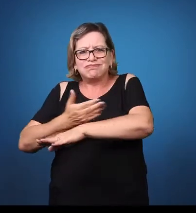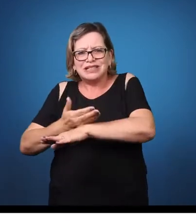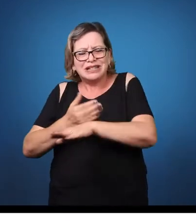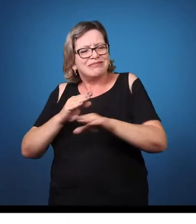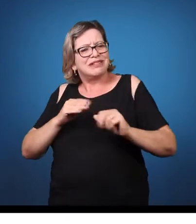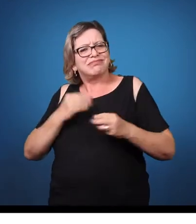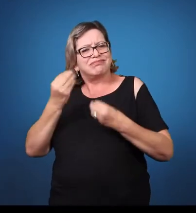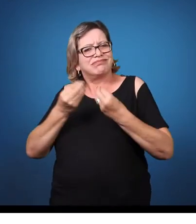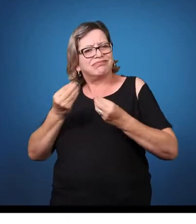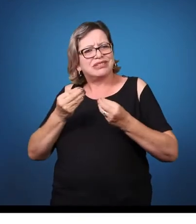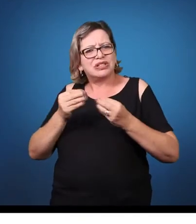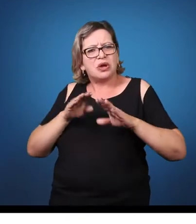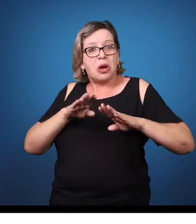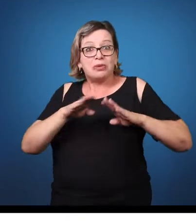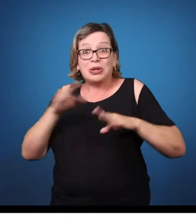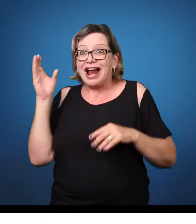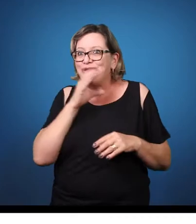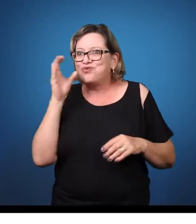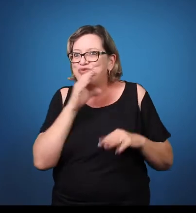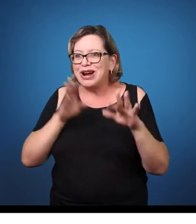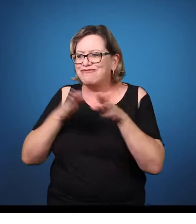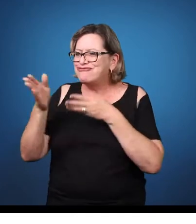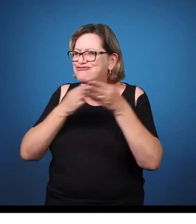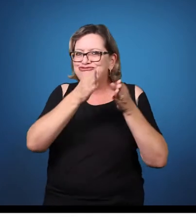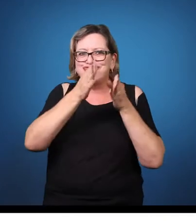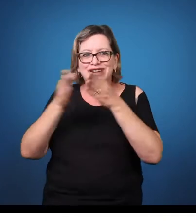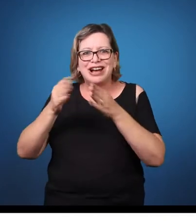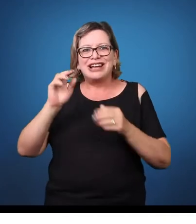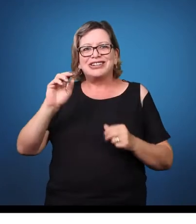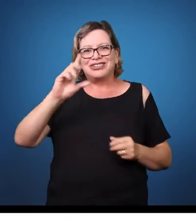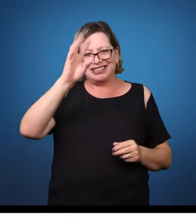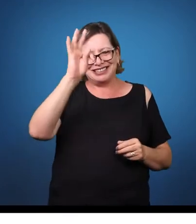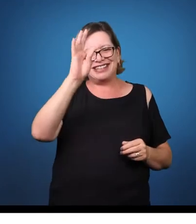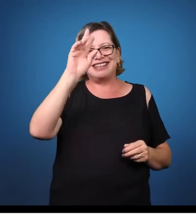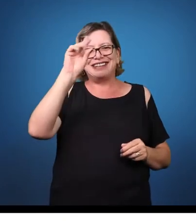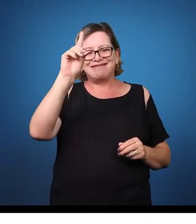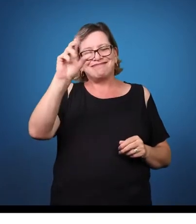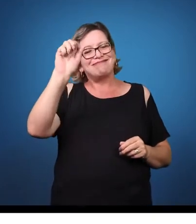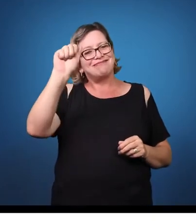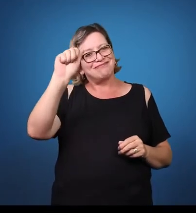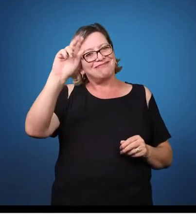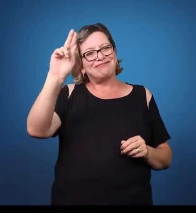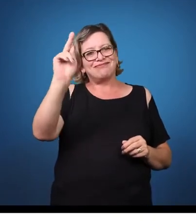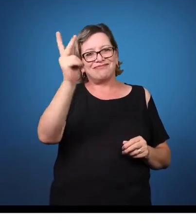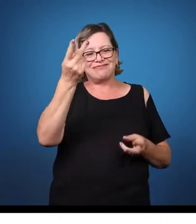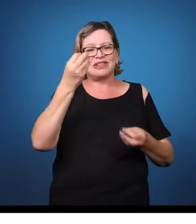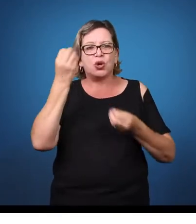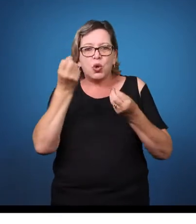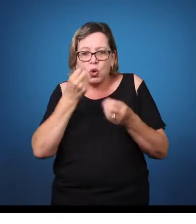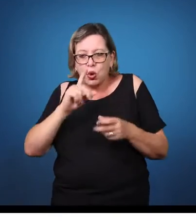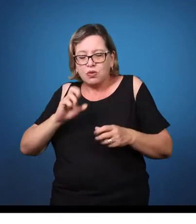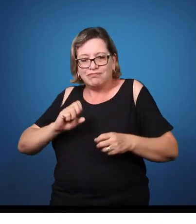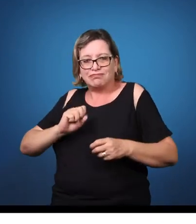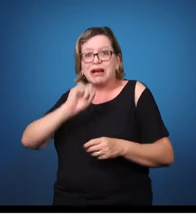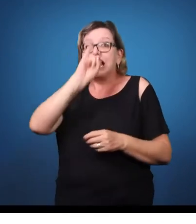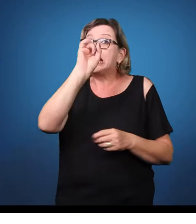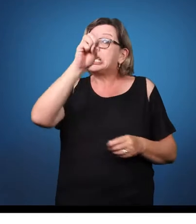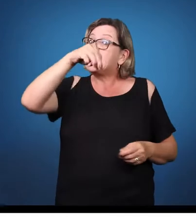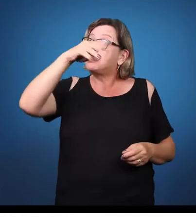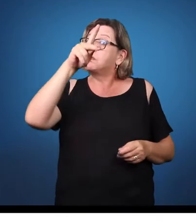caso, a hiperatividade ou impulsividade, você consegue, então, caracterizar essa criança